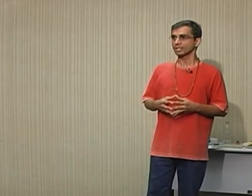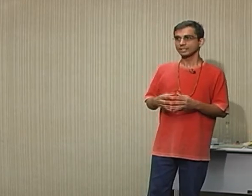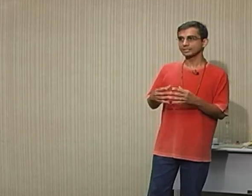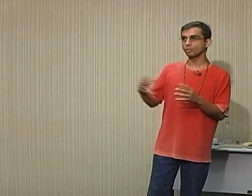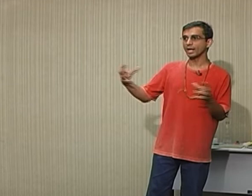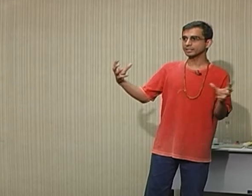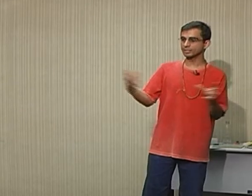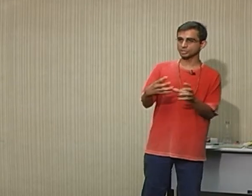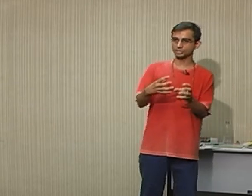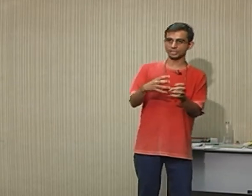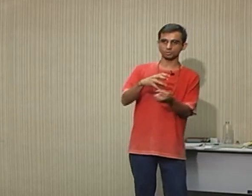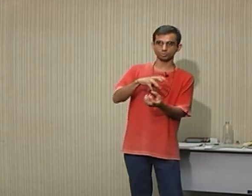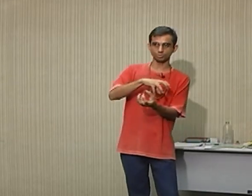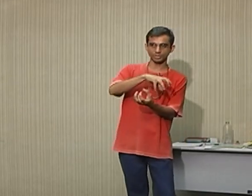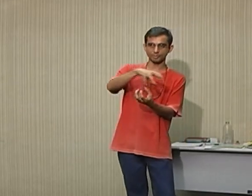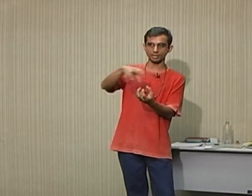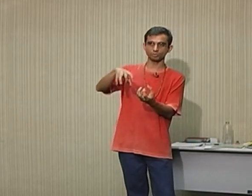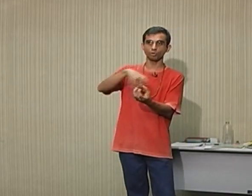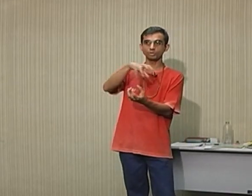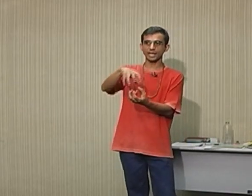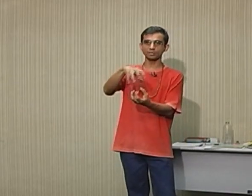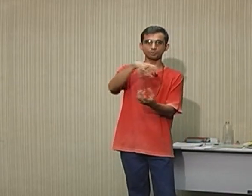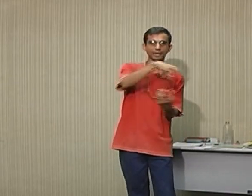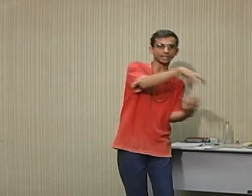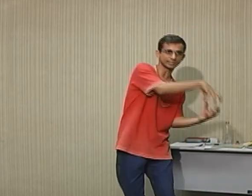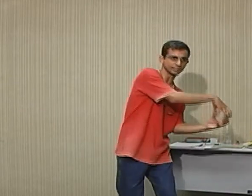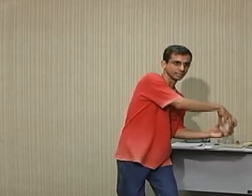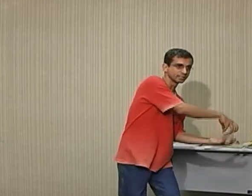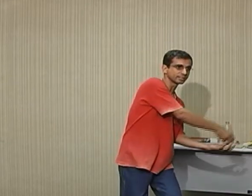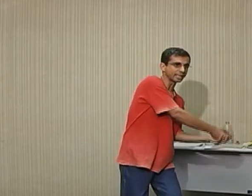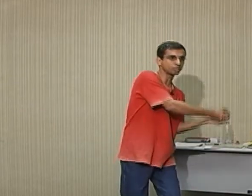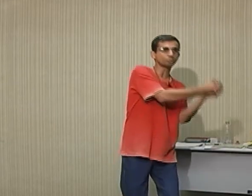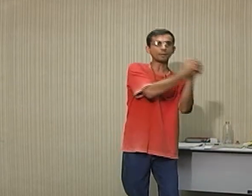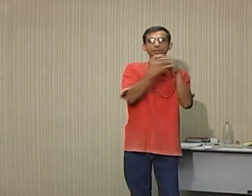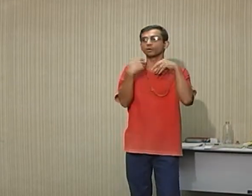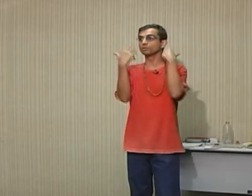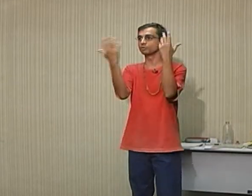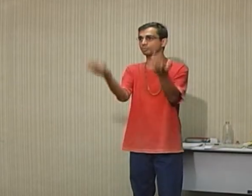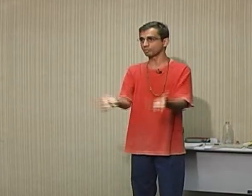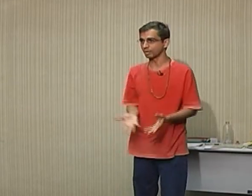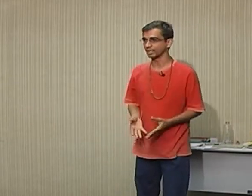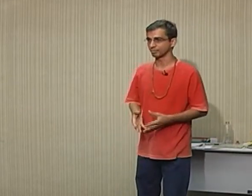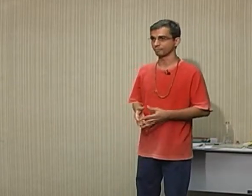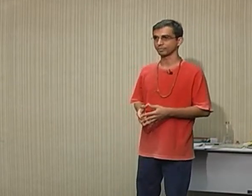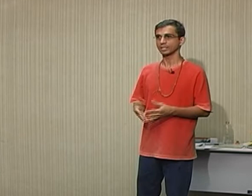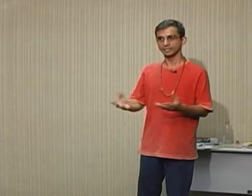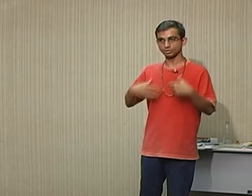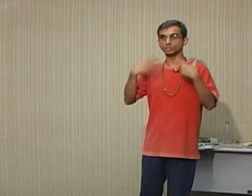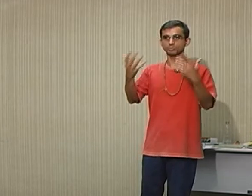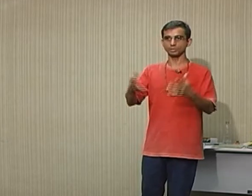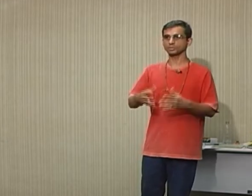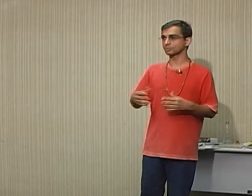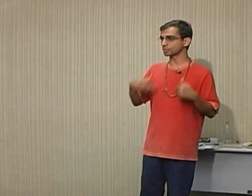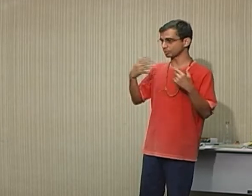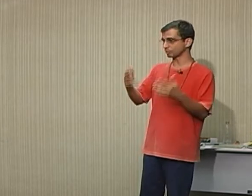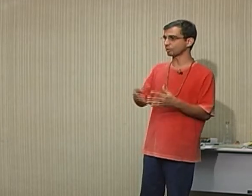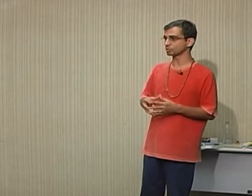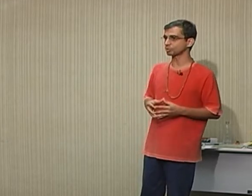Então, aqui a gente tem um trabalho voltado para esse sair do papel e vir para a fala, dentro da minha concepção, da minha forma de contar.